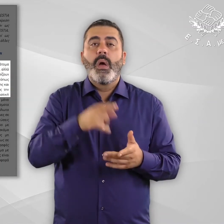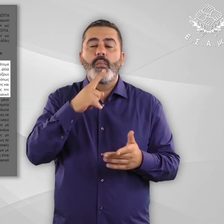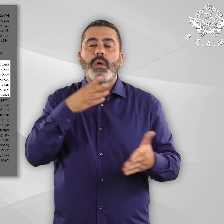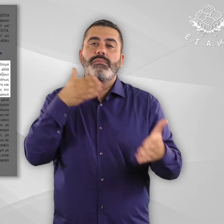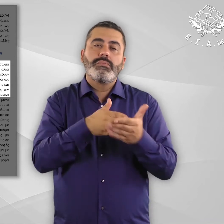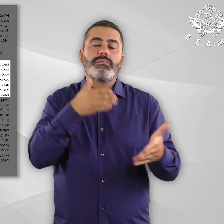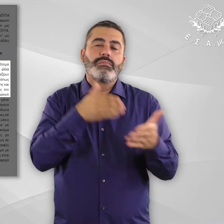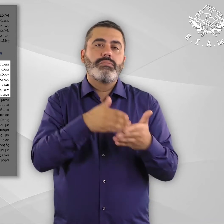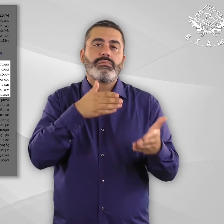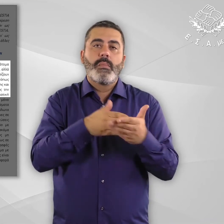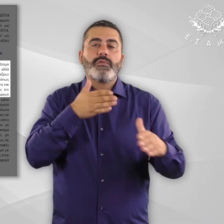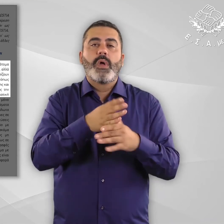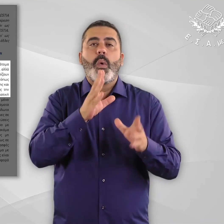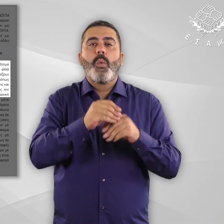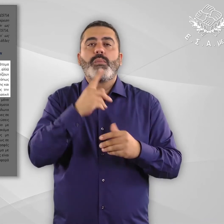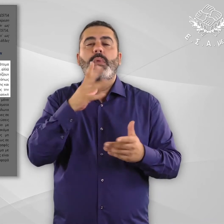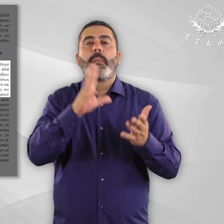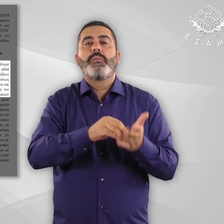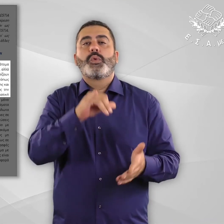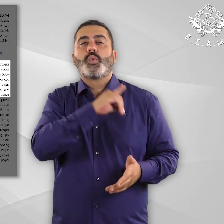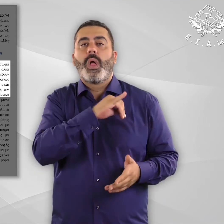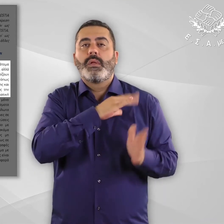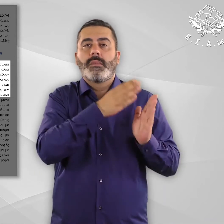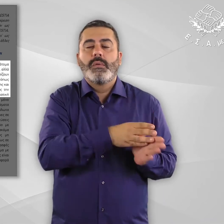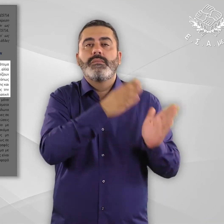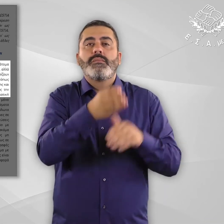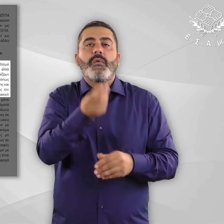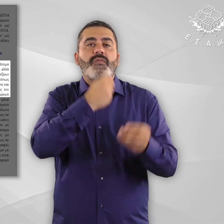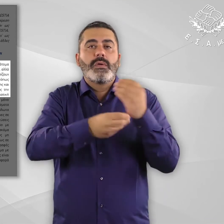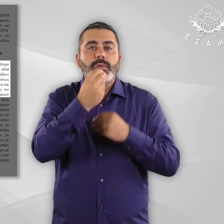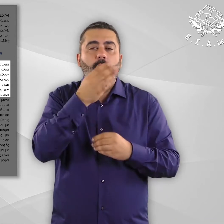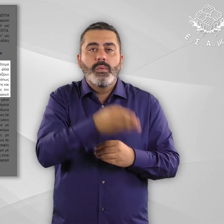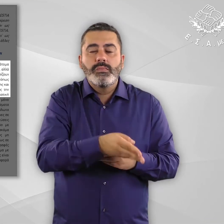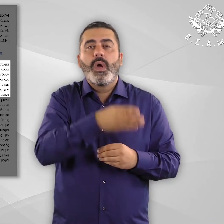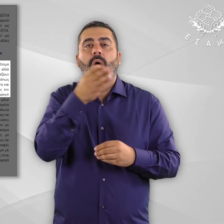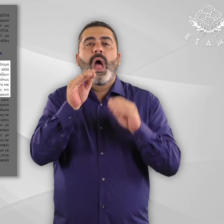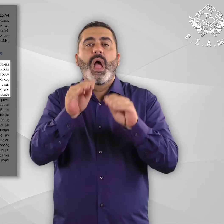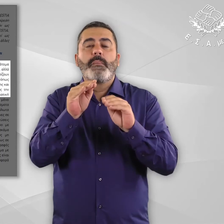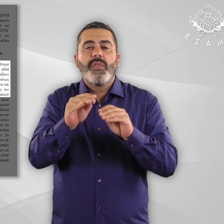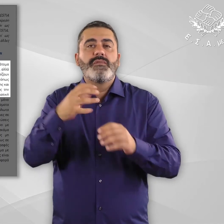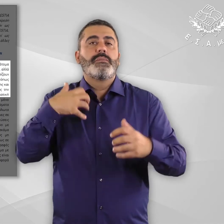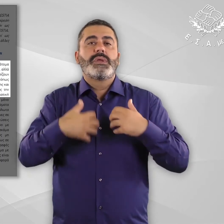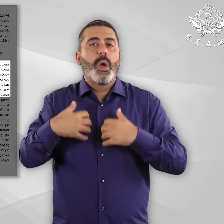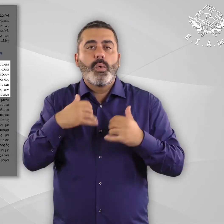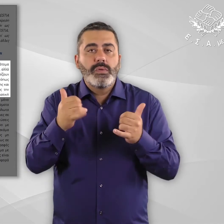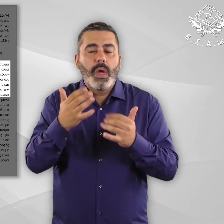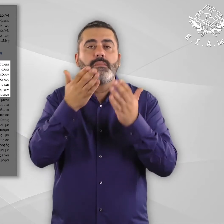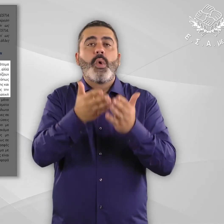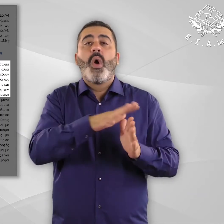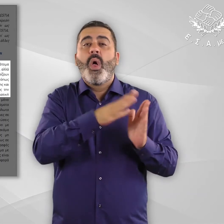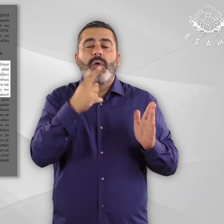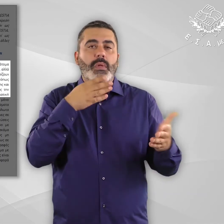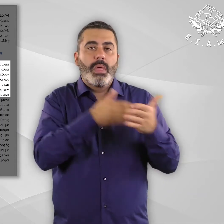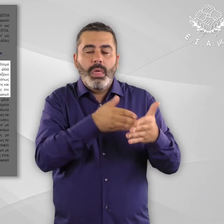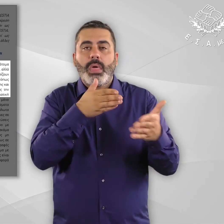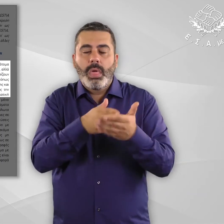ΕΔΟΧΟΧΩΡΑ, αντιμετωπίζουν ιδιαίτερα προβλήματα πρόσβασης σε κοινόχρηστους χώρους όπως οι χώροι υγιεινής, οι χώροι εστίασης